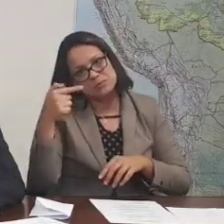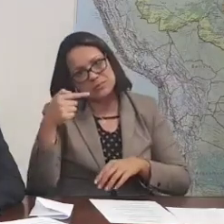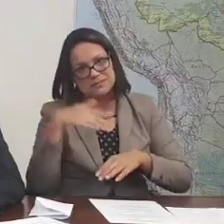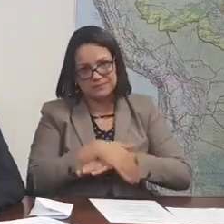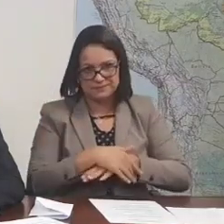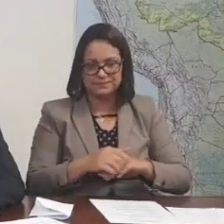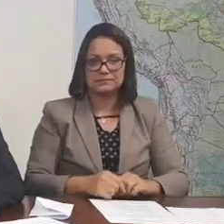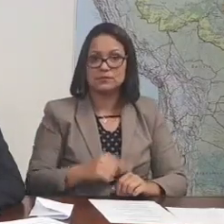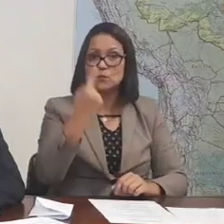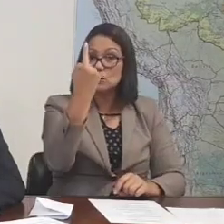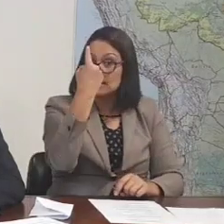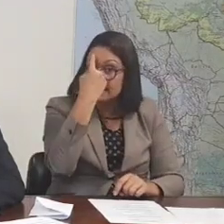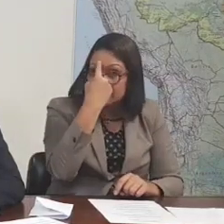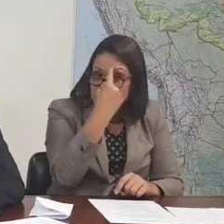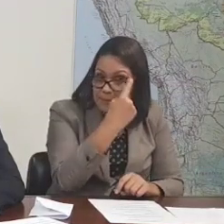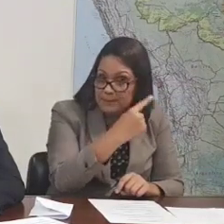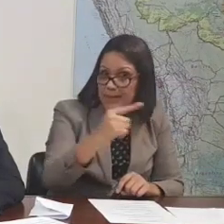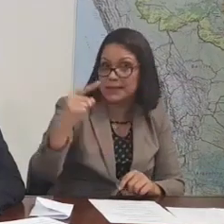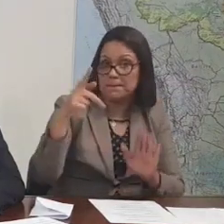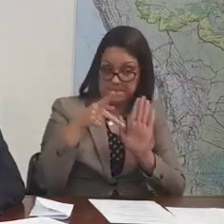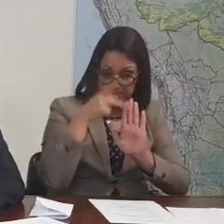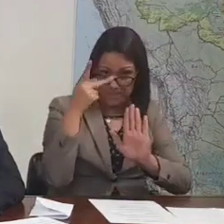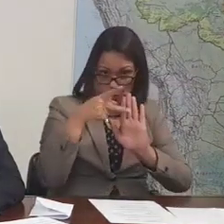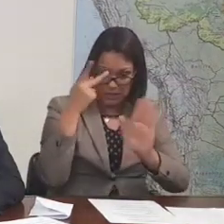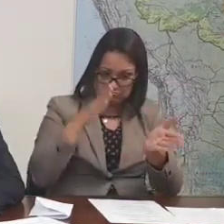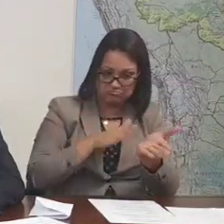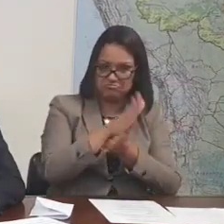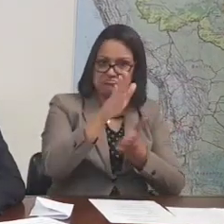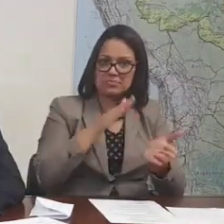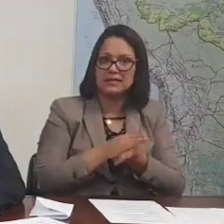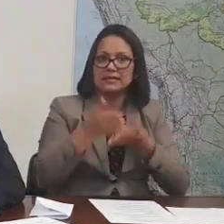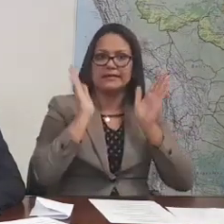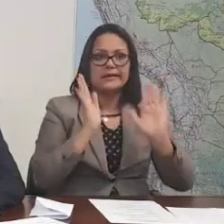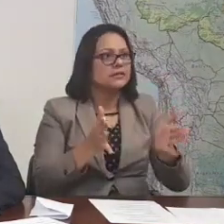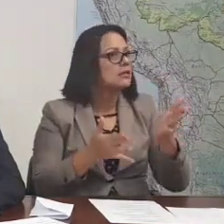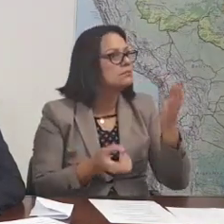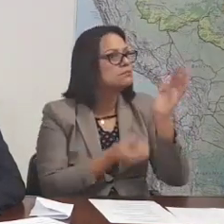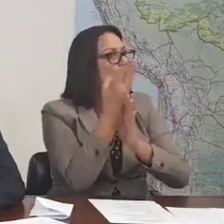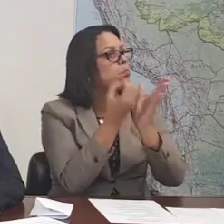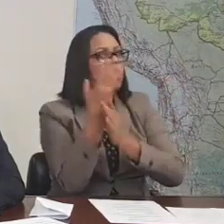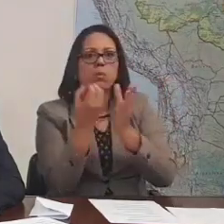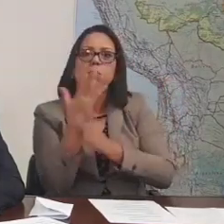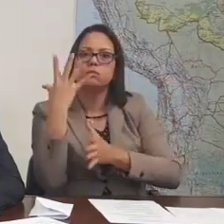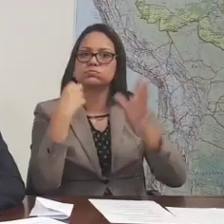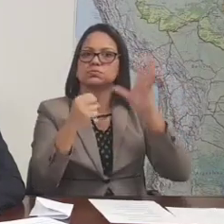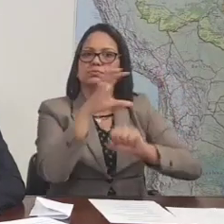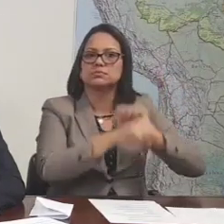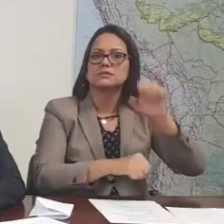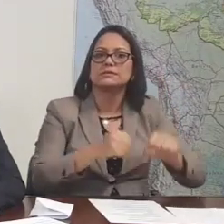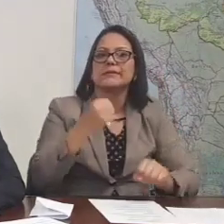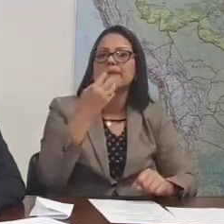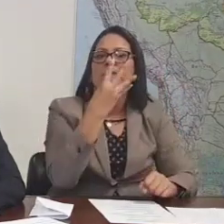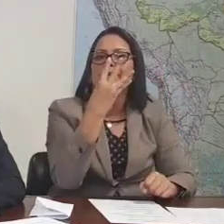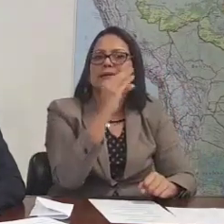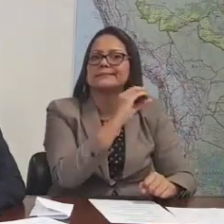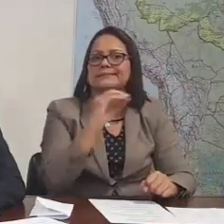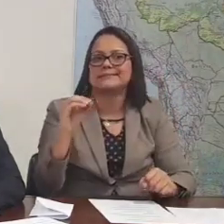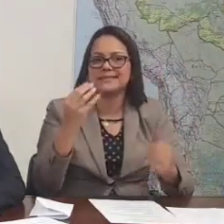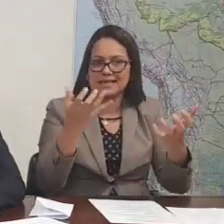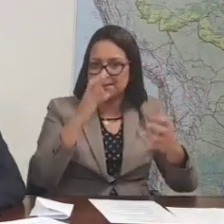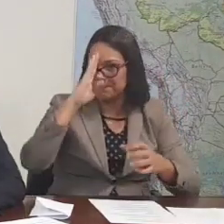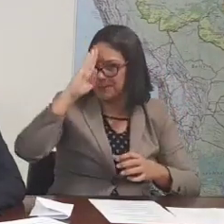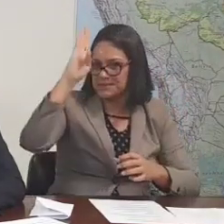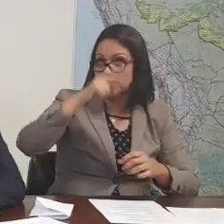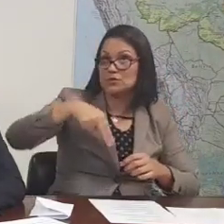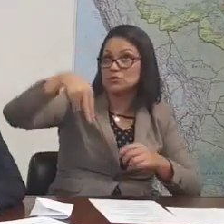nós publicamos a portaria, presidente, 400 unidades de saúde já pediram habilitação, principalmente